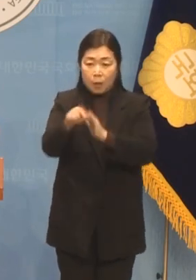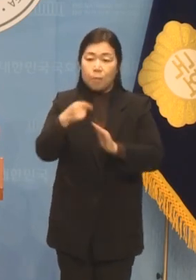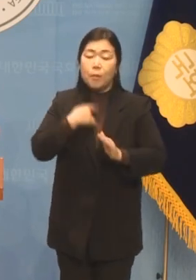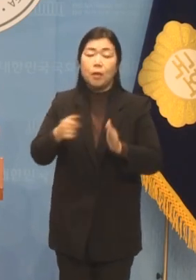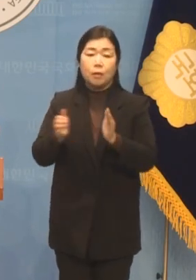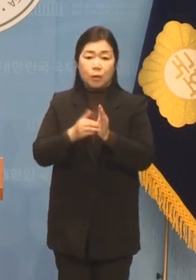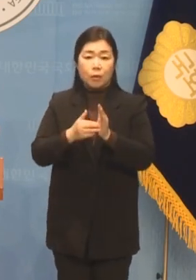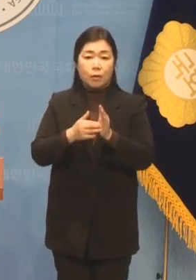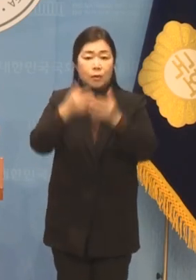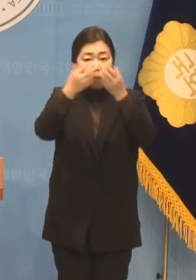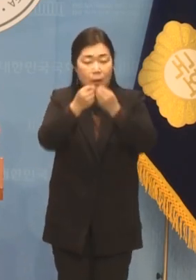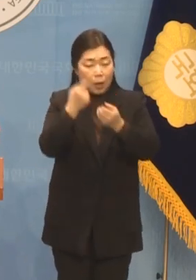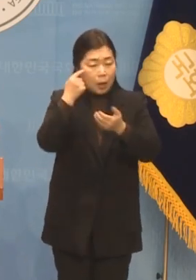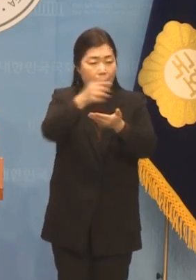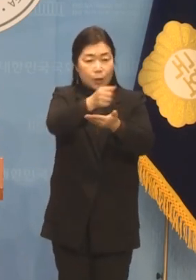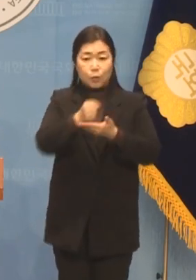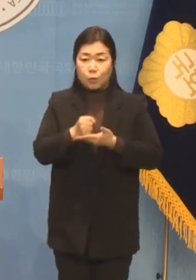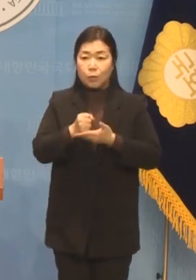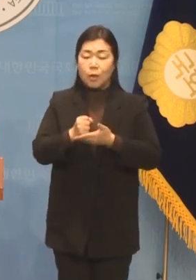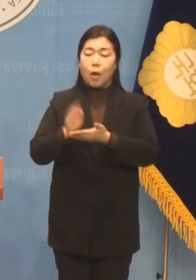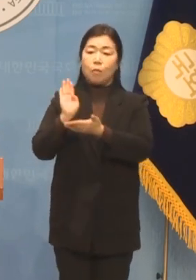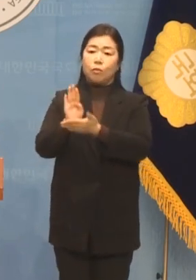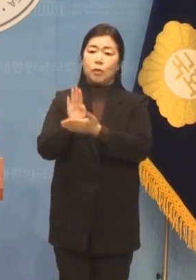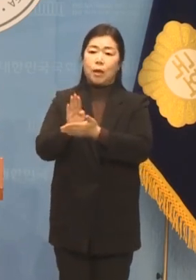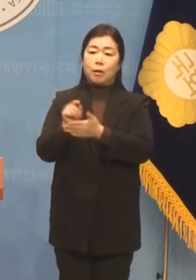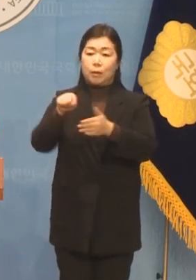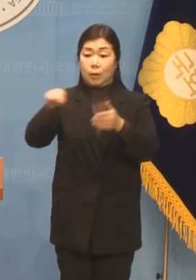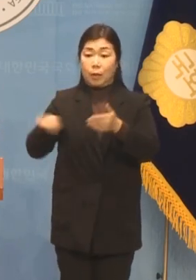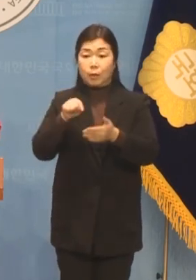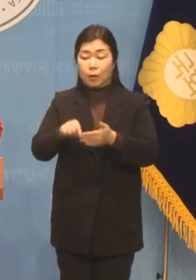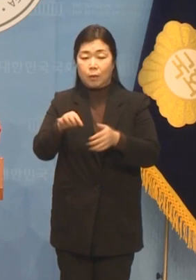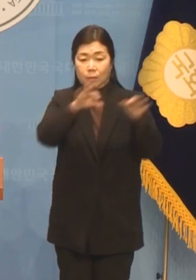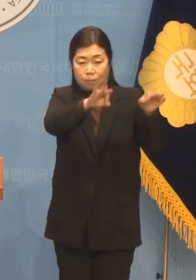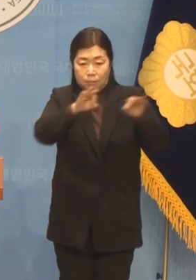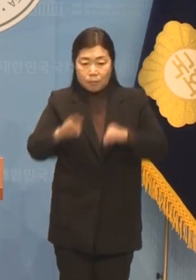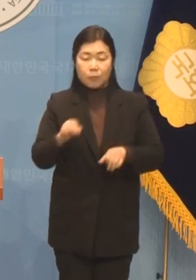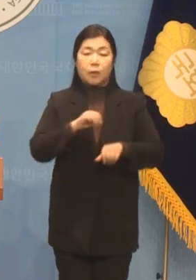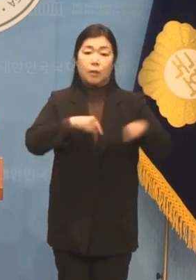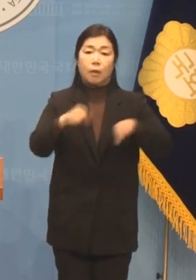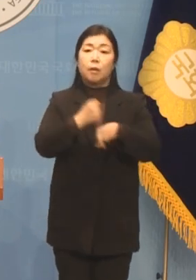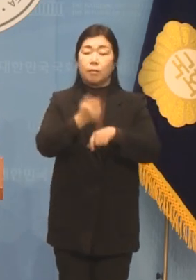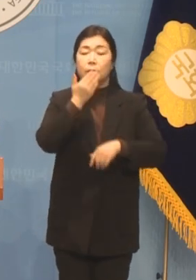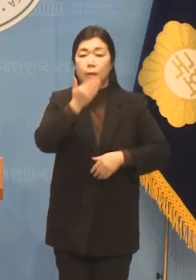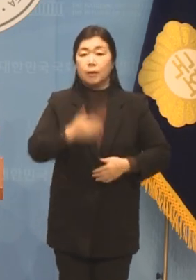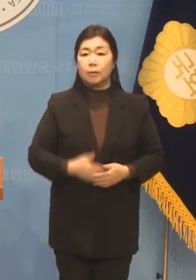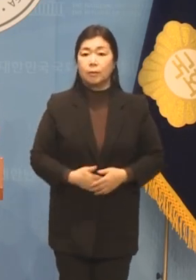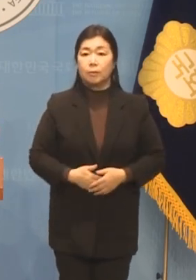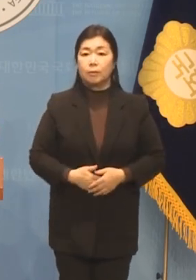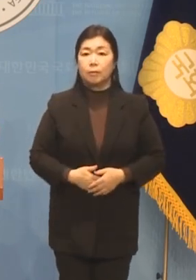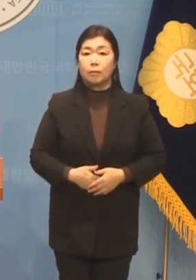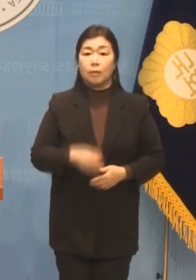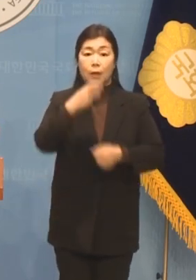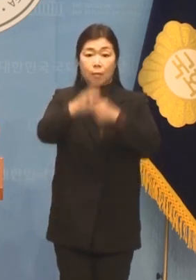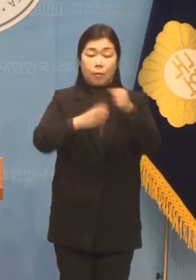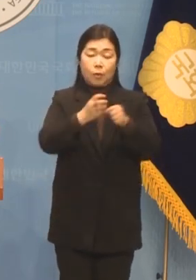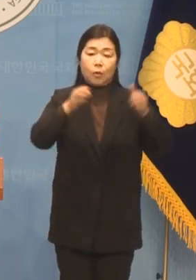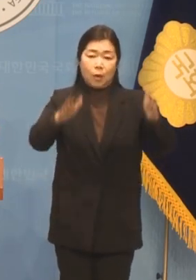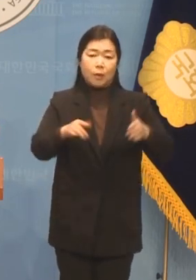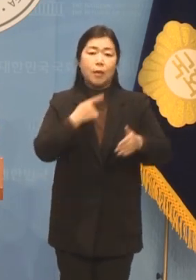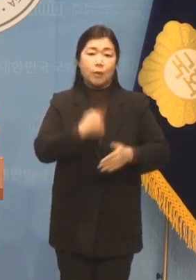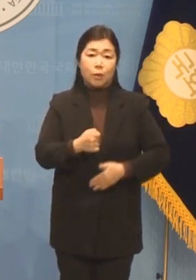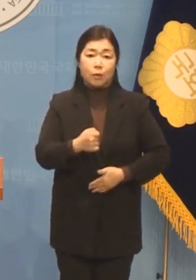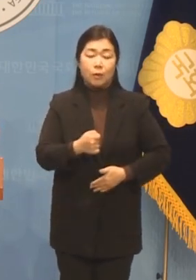실현하겠습니다 지난 30년간 못다 잃은 분당의 꿈 제가 분당 주민과 함께